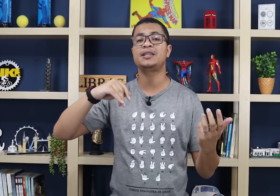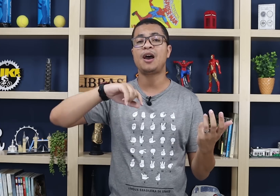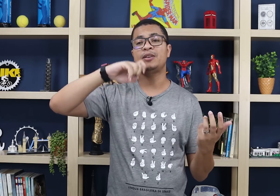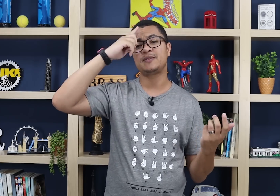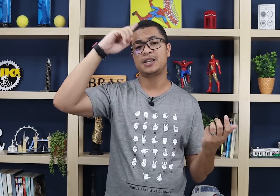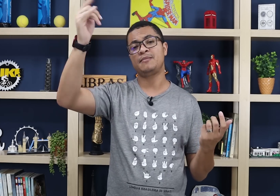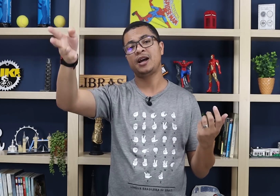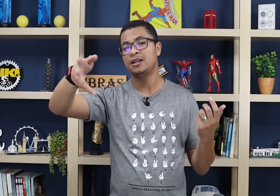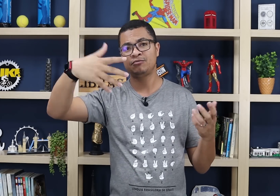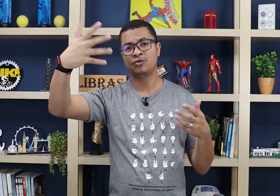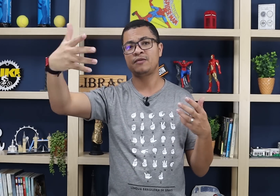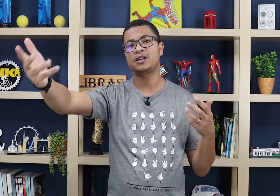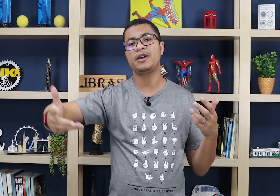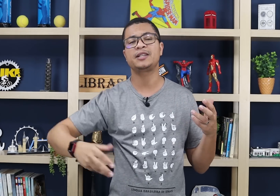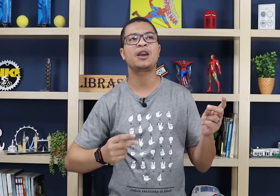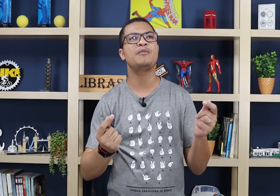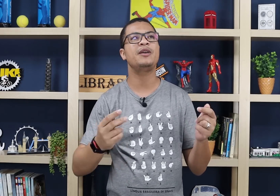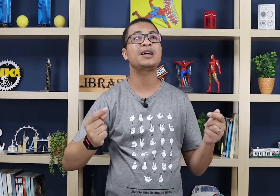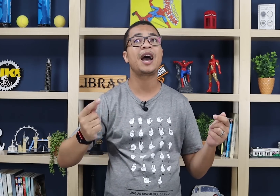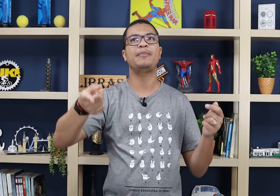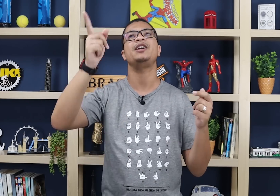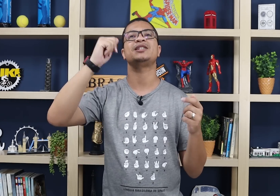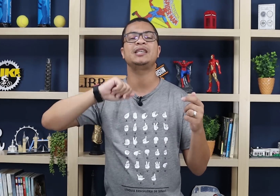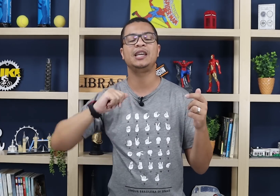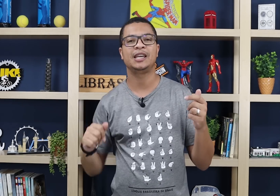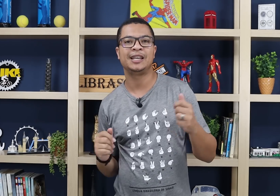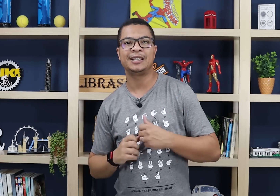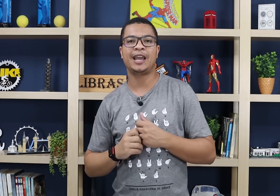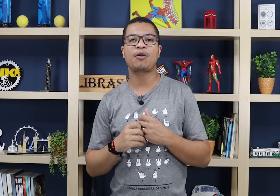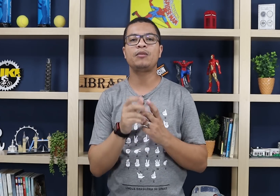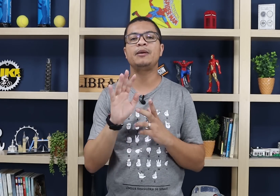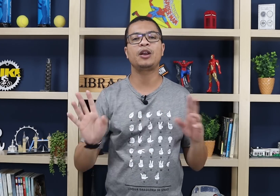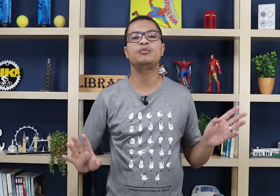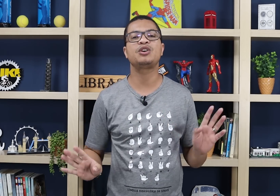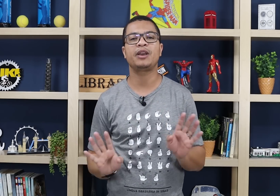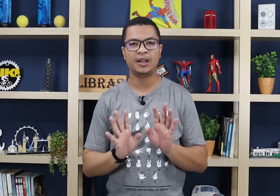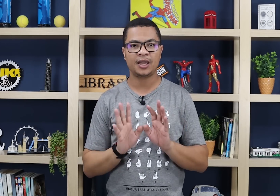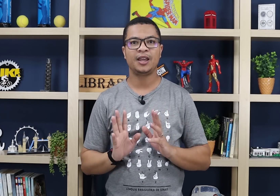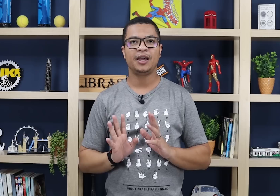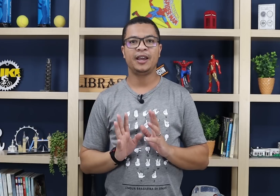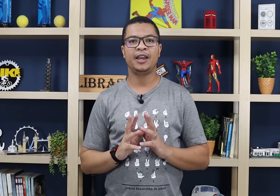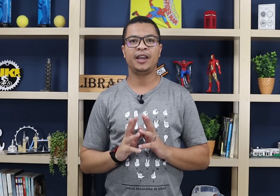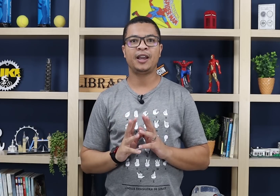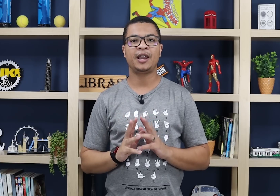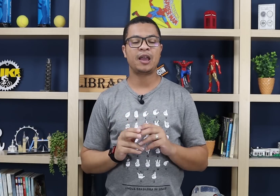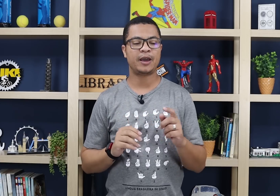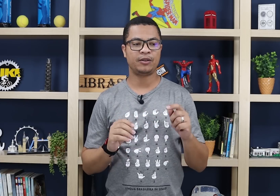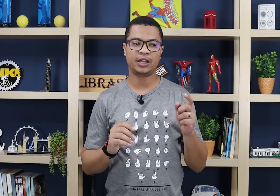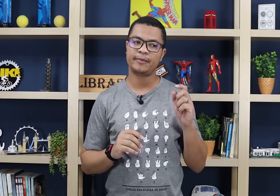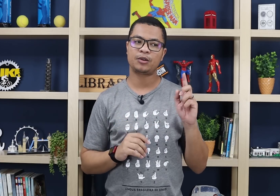sinal, é só você lembrar do que você conhece. Ah, que é meu mesmo? Ah, peraí, já sei. É igual lembrar o nome de alguém, né? Aí, peraí, eu tenho que lembrar o